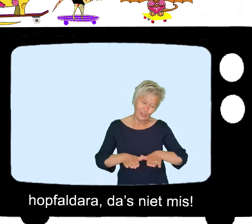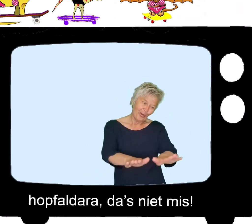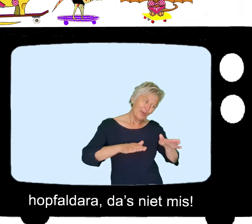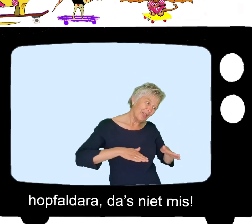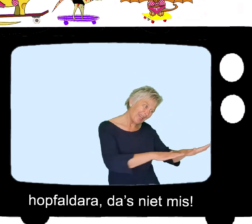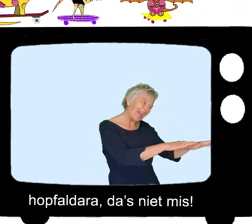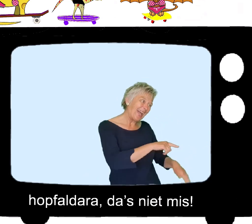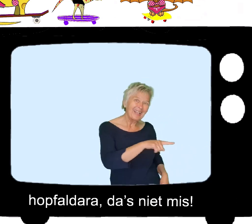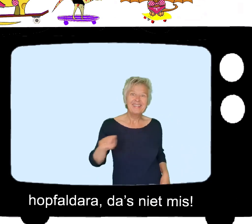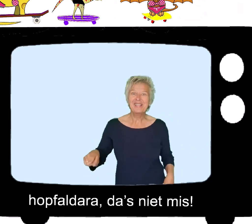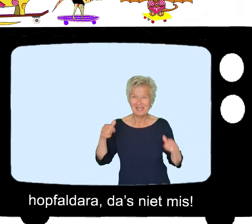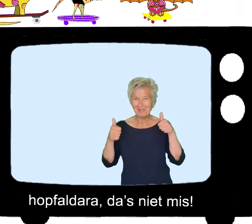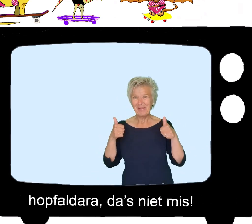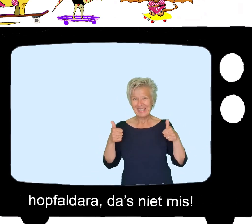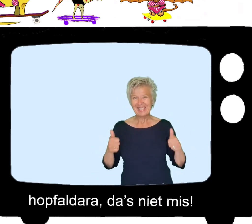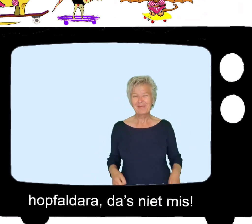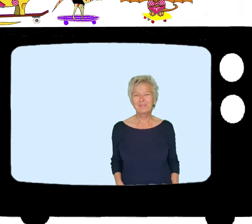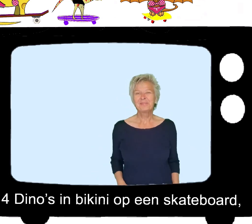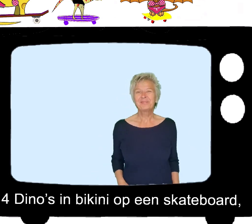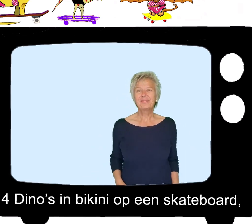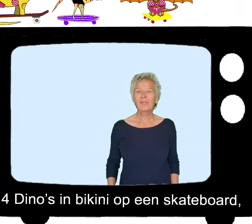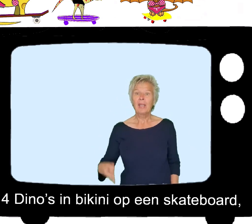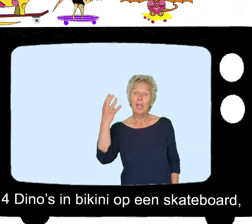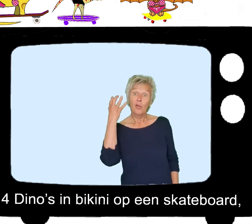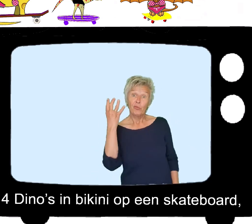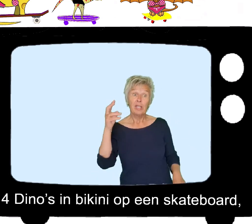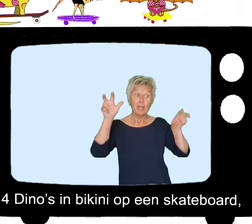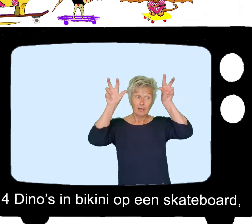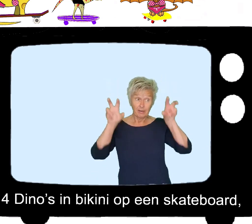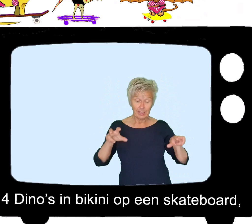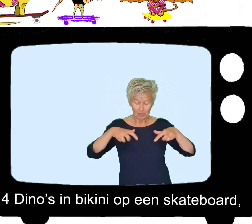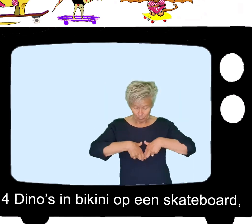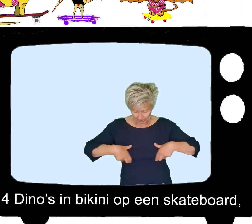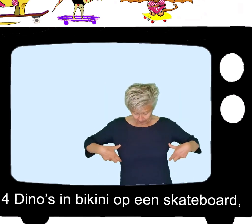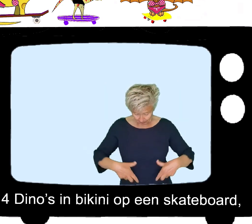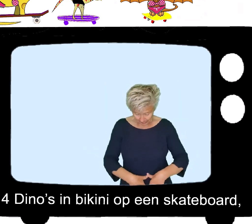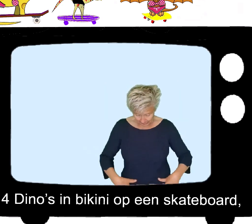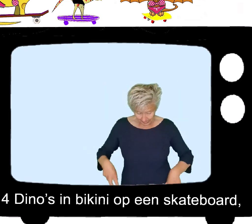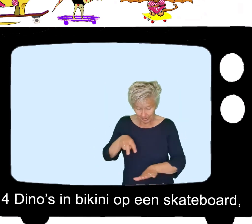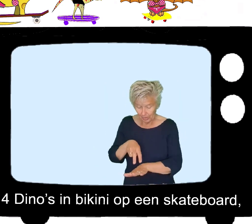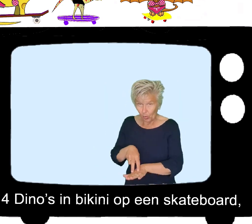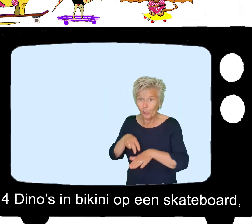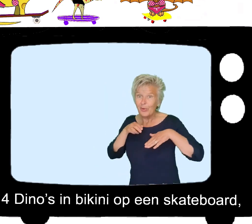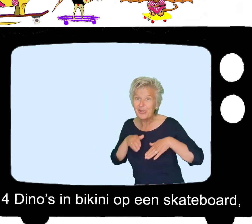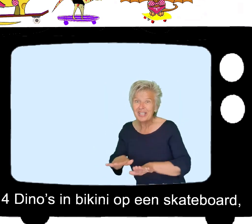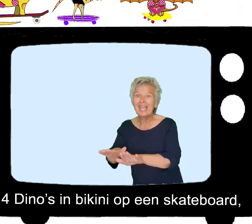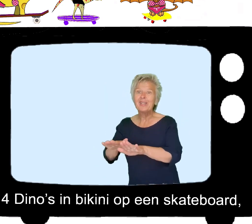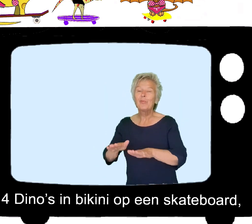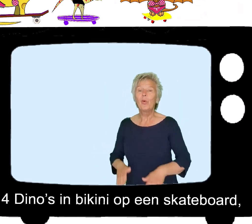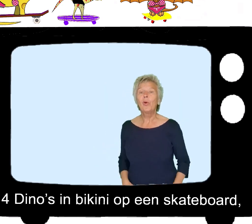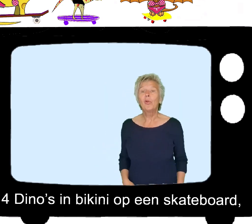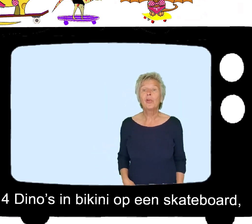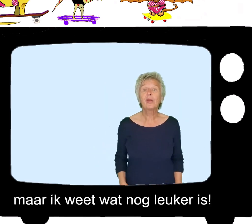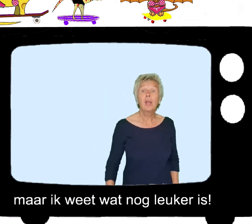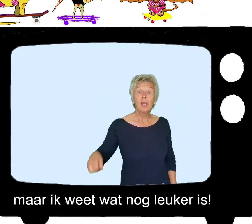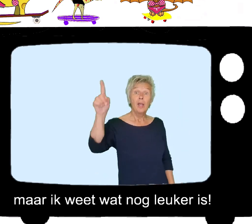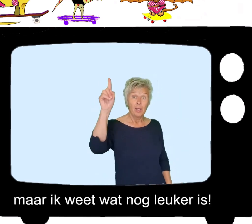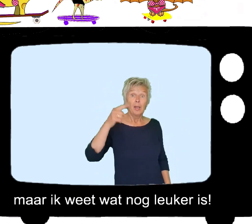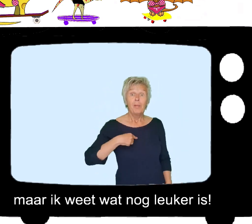pauldera, dat is niet mis Vier dino's in bikini op een skateboard Maar